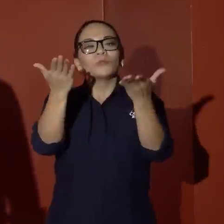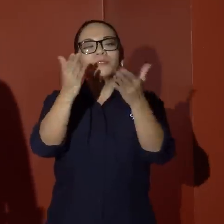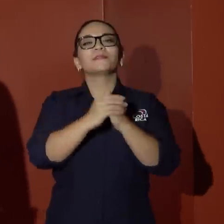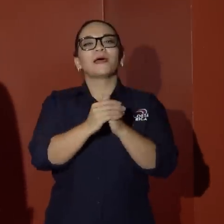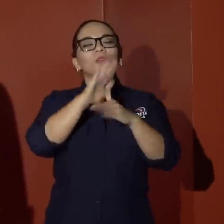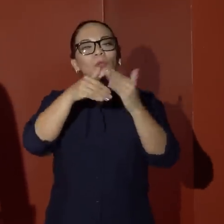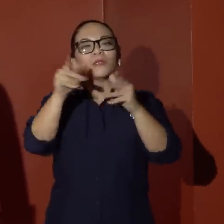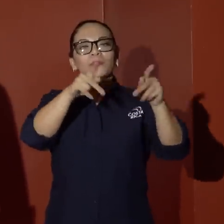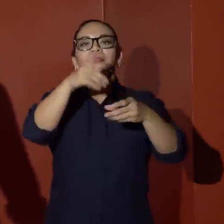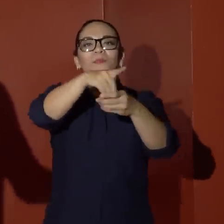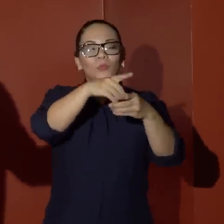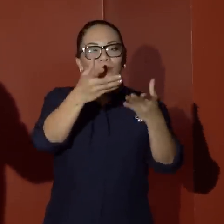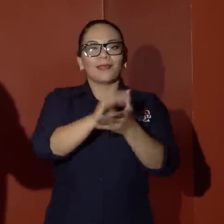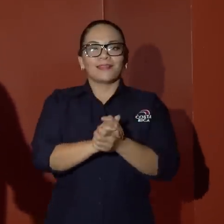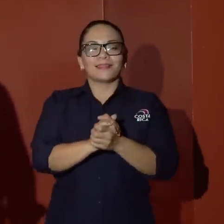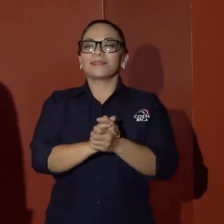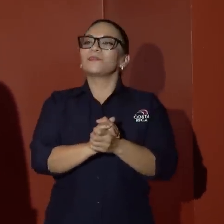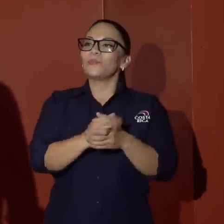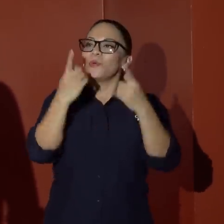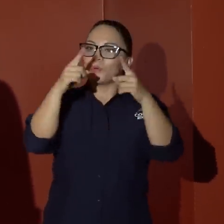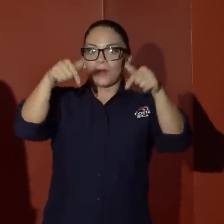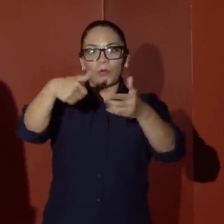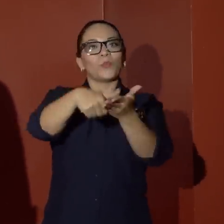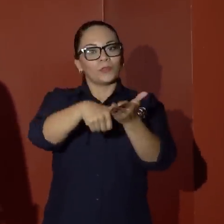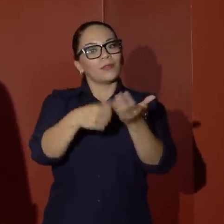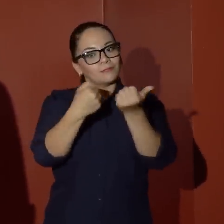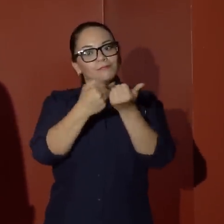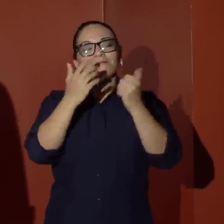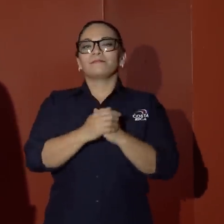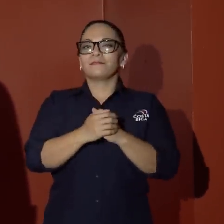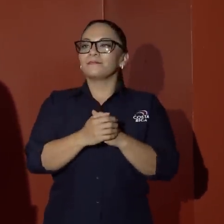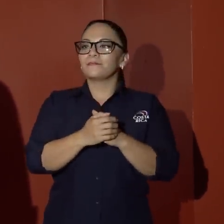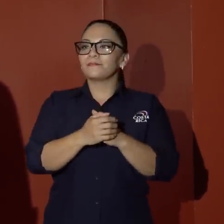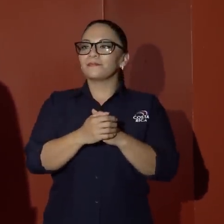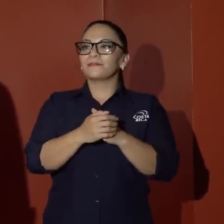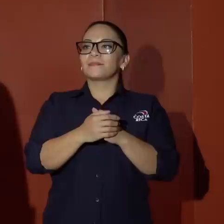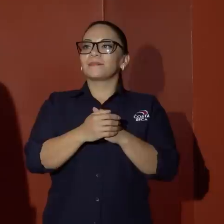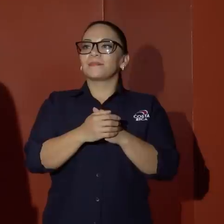señores y señoras diputadas por haber hecho esto hoy y todo el